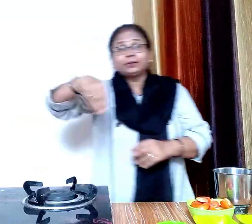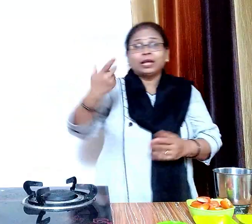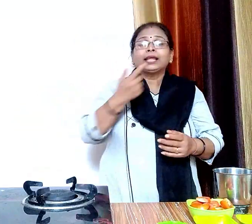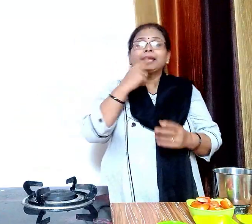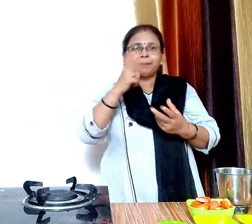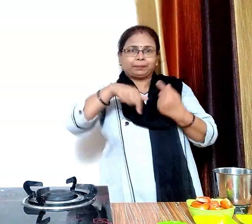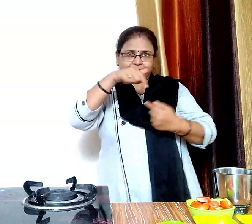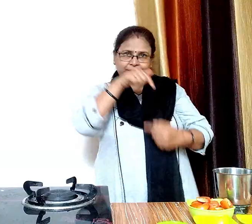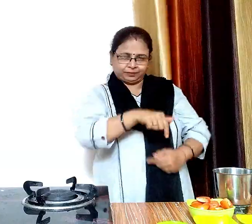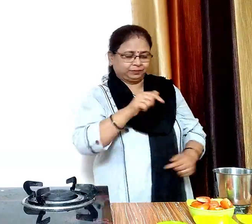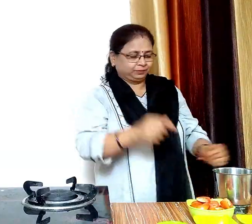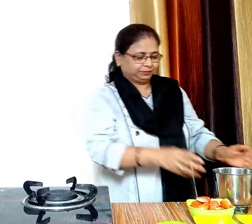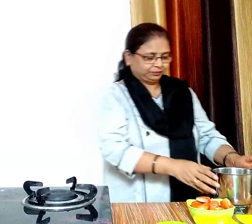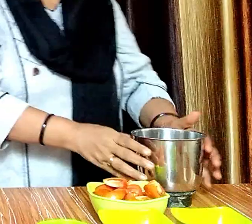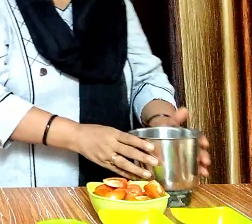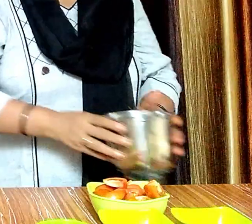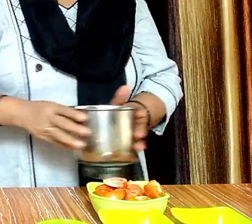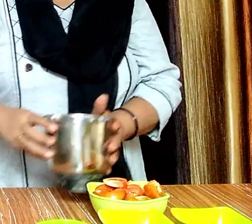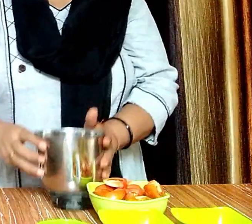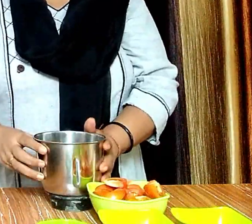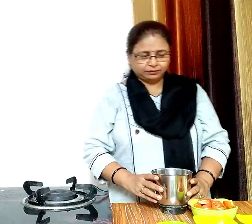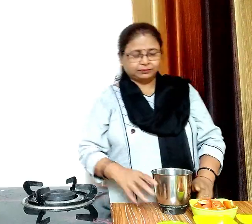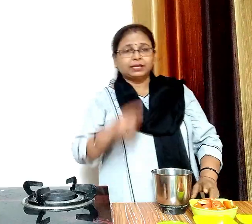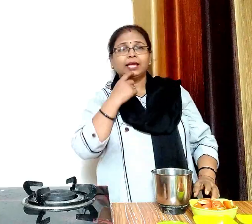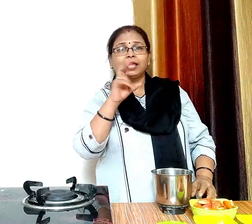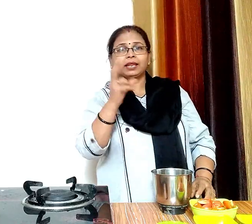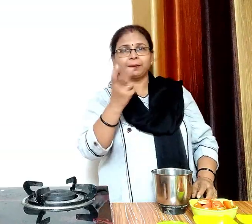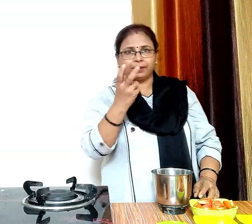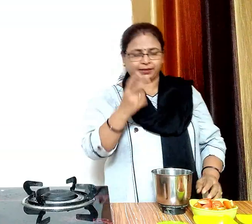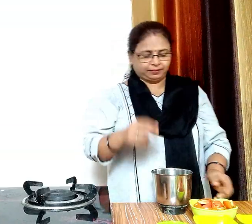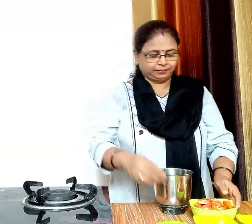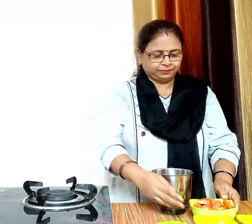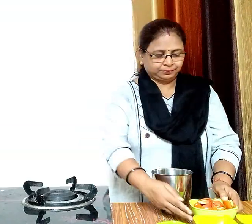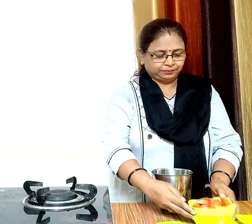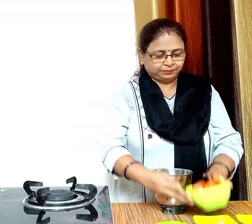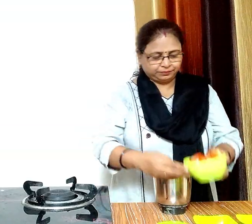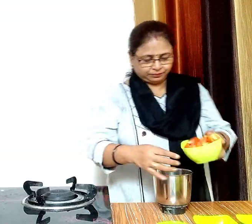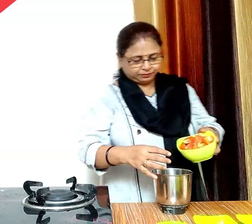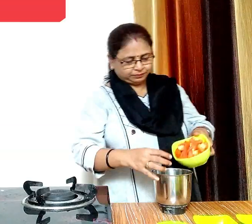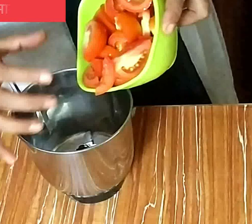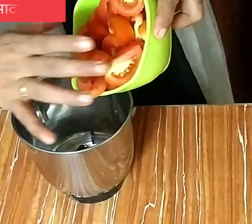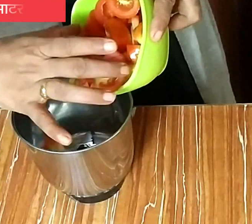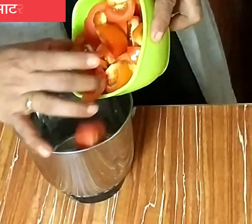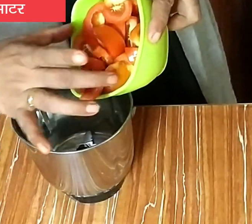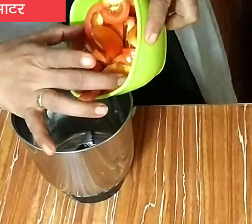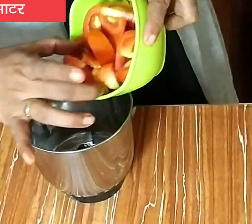अब टोमेटो प्यूरे बनाएंगे इसके लिए एक मिक्सी जार लेंगे और उसमें तीन कटे हुए टमाटर